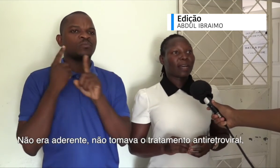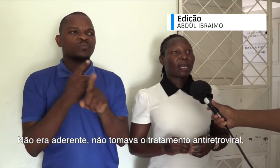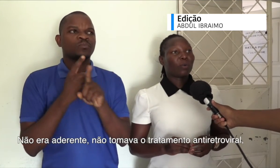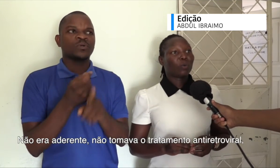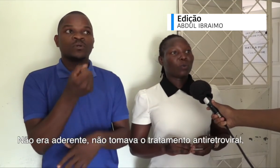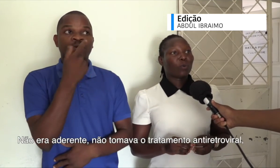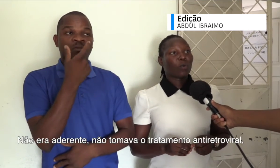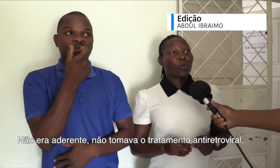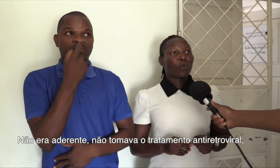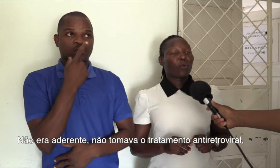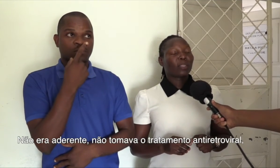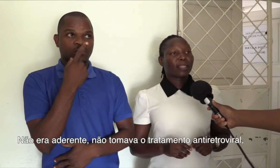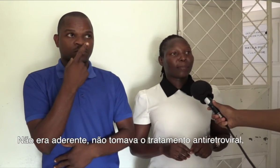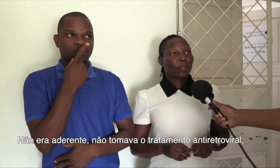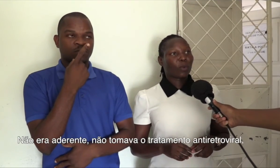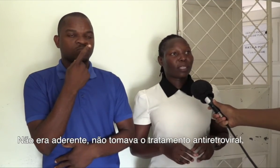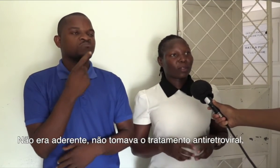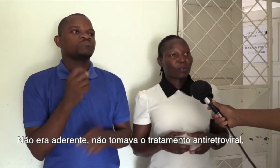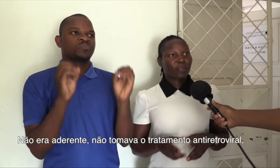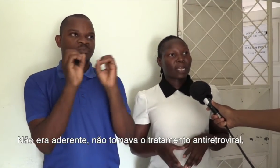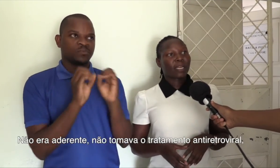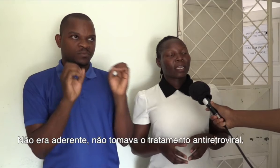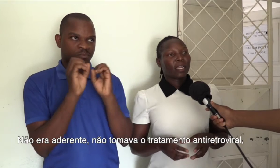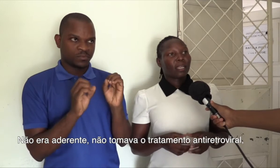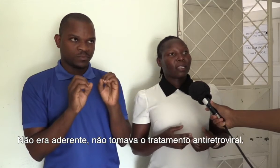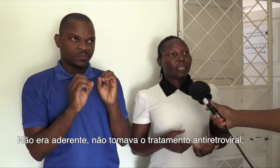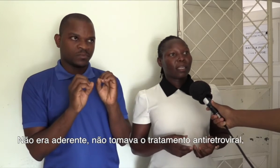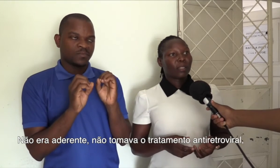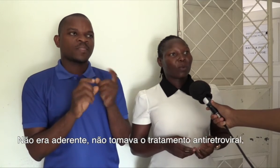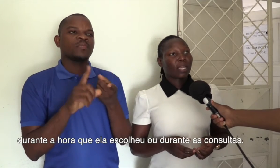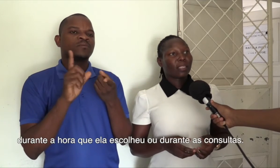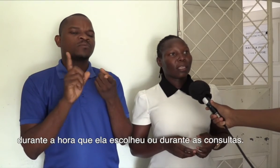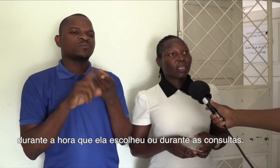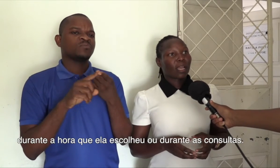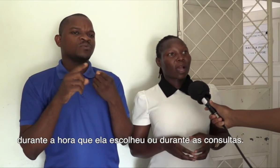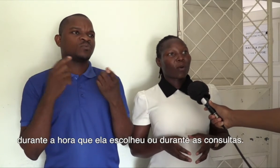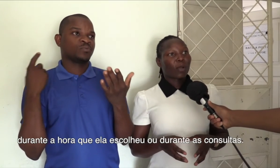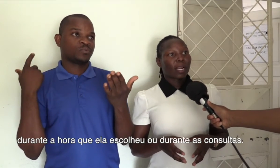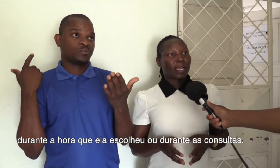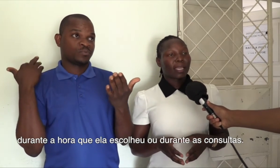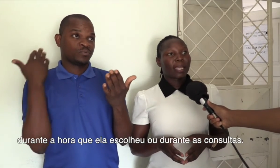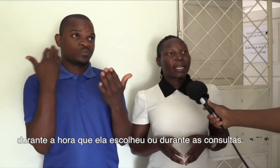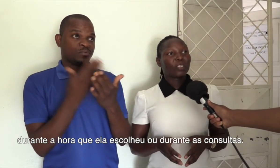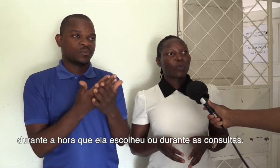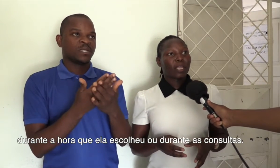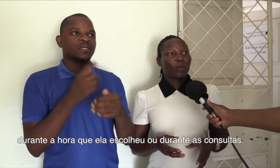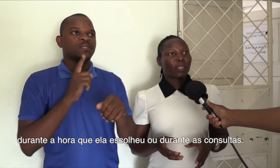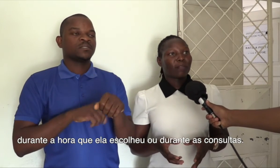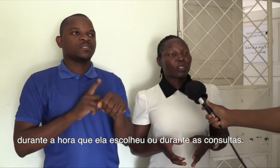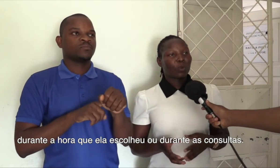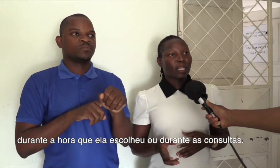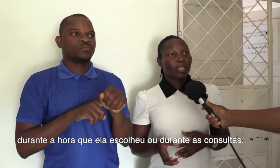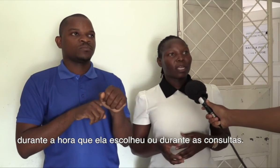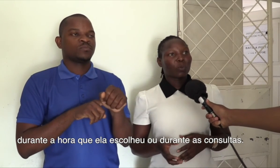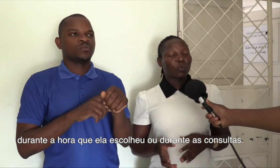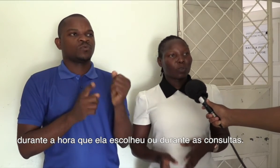tomava o tratamento antiretroviral durante a hora que ela escolheu,